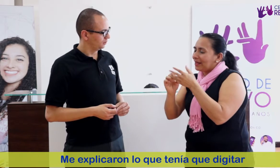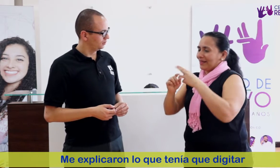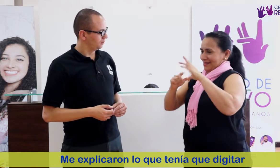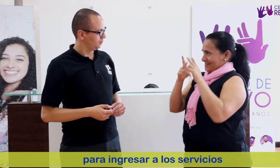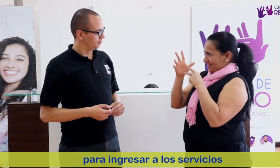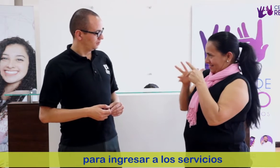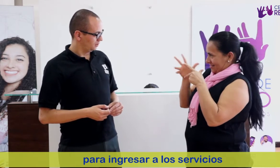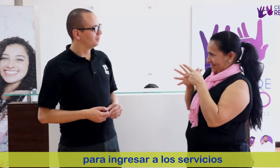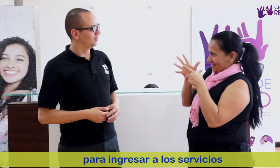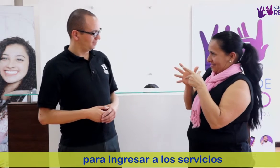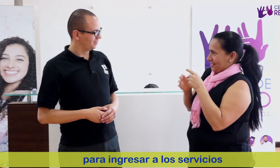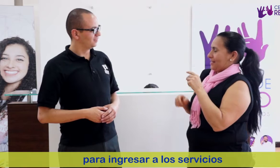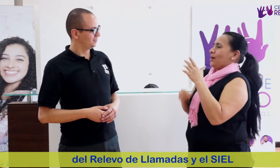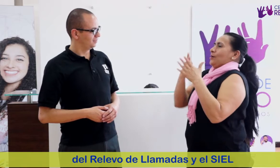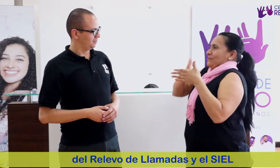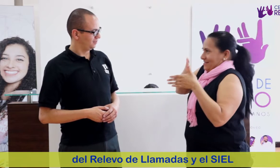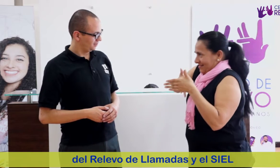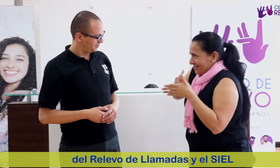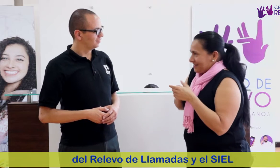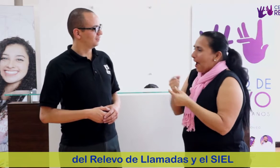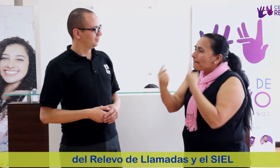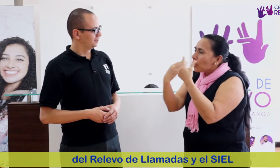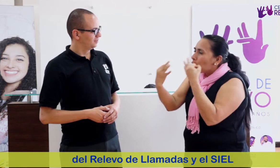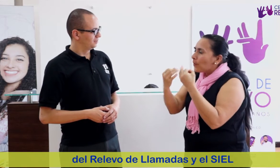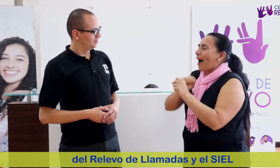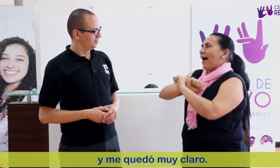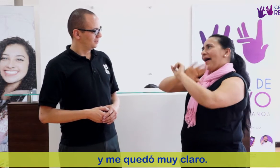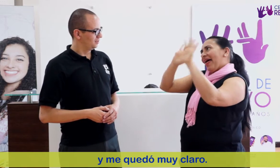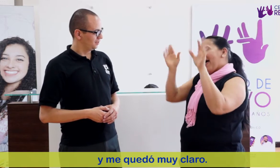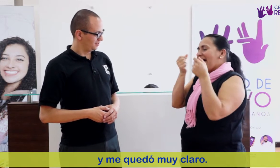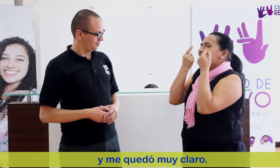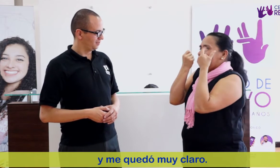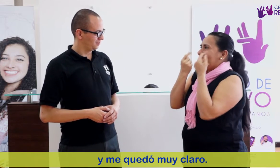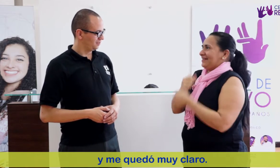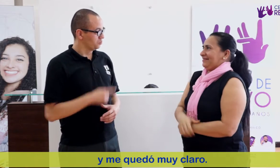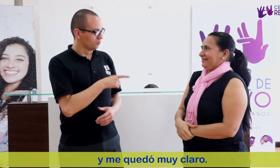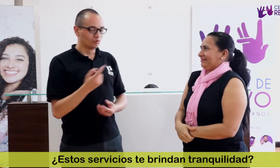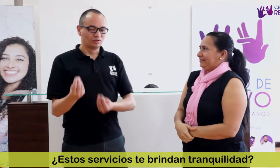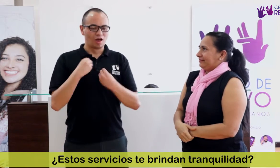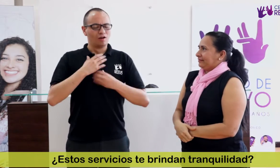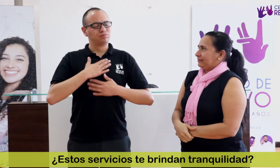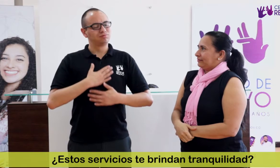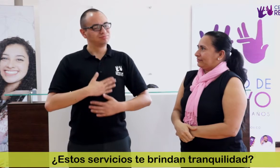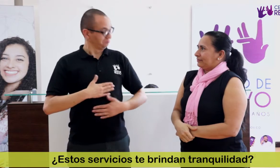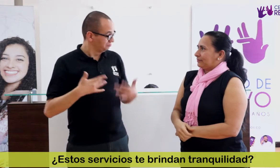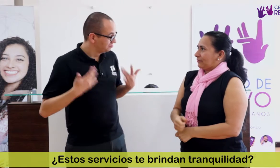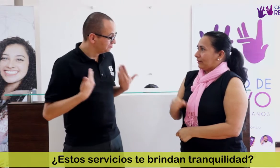que digitar para ingresar a los servicios del relevo de llamadas y el Ciel y me quedó muy claro ¿Estos servicios te brindan tranquilidad?